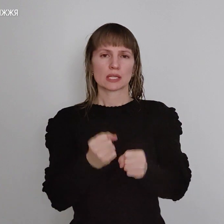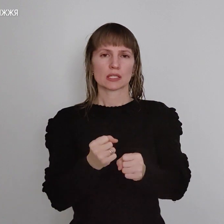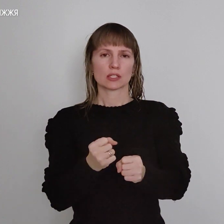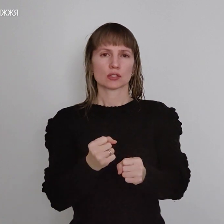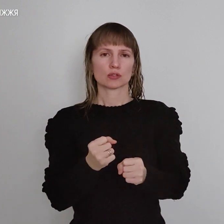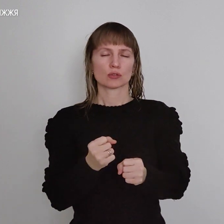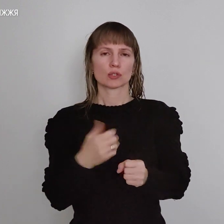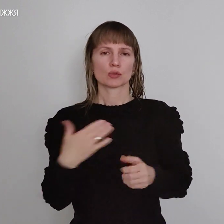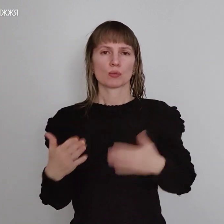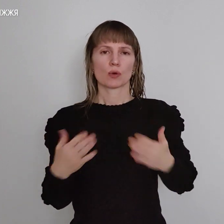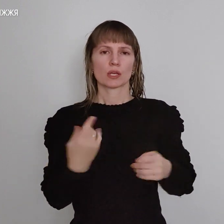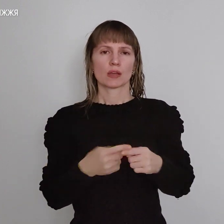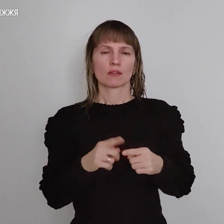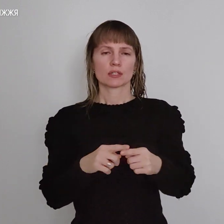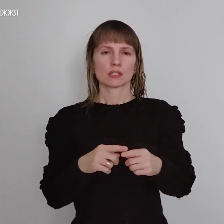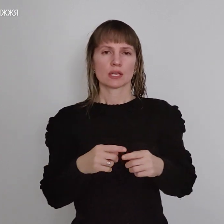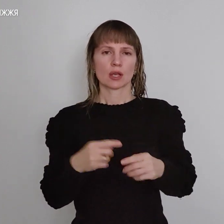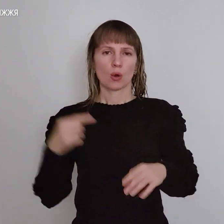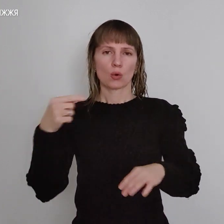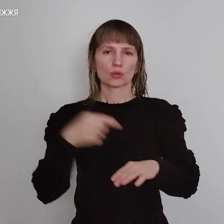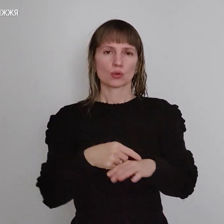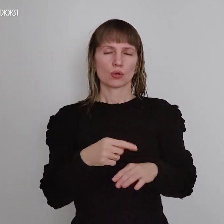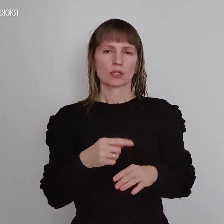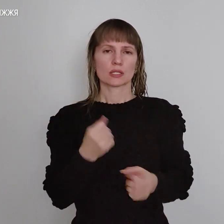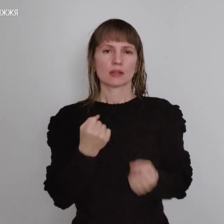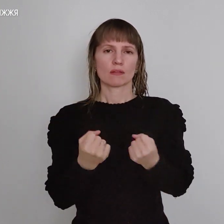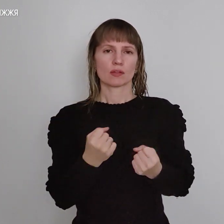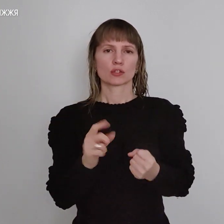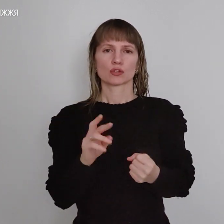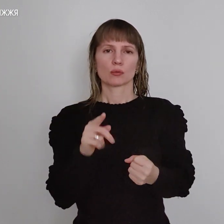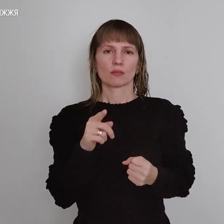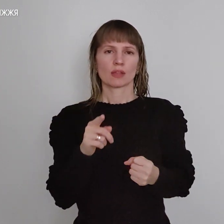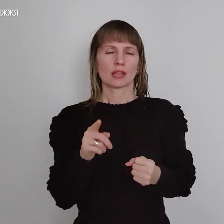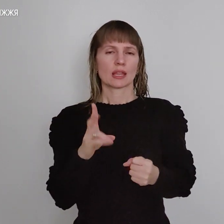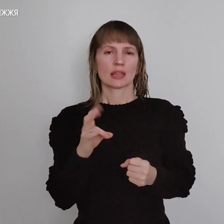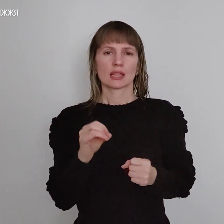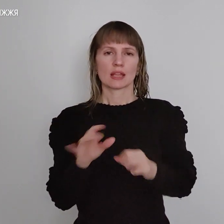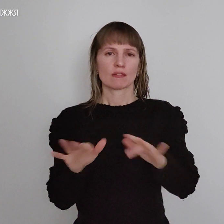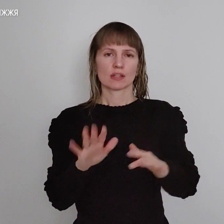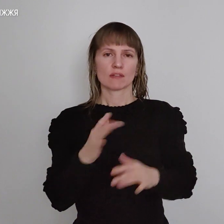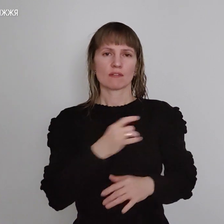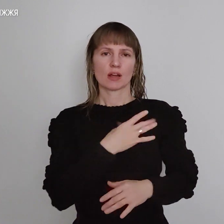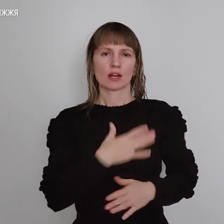боків цей осколок, і зафіксувати його, щоб ти не укрився в рані. Як у випадку, якщо,